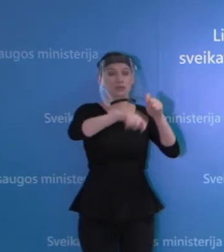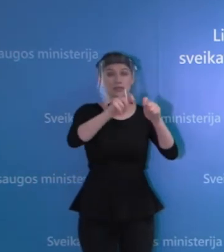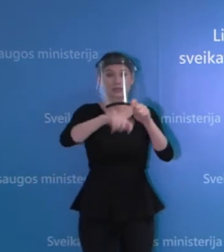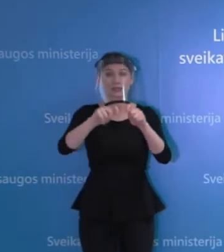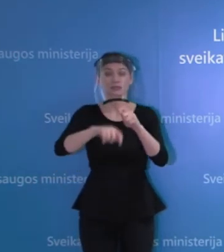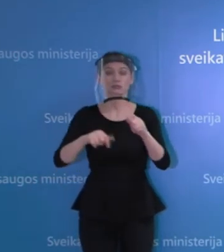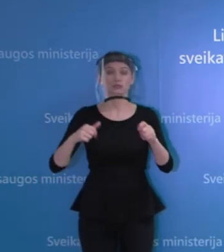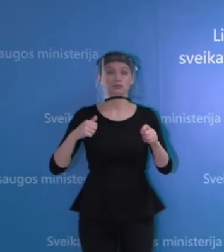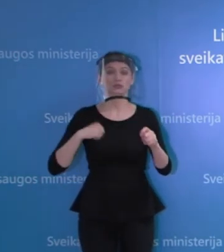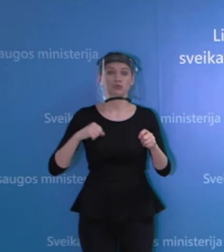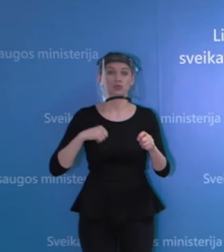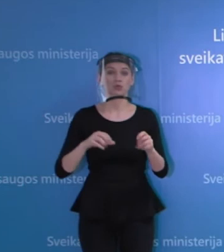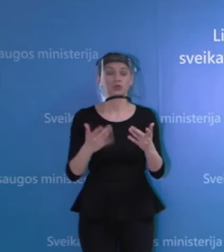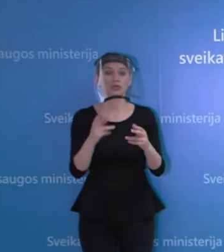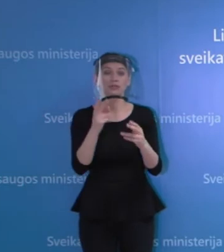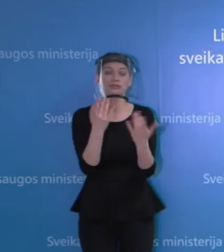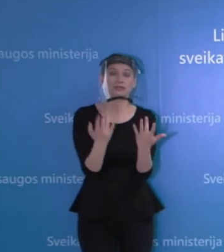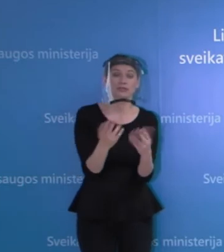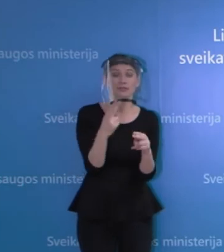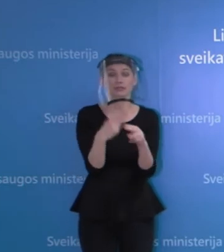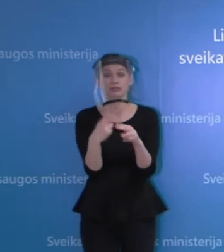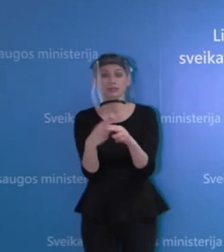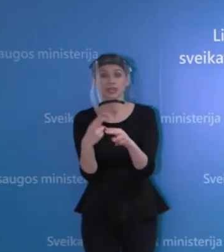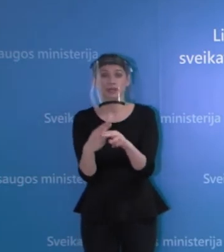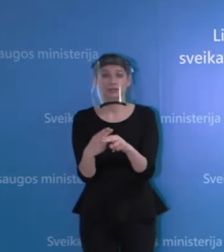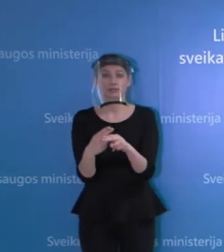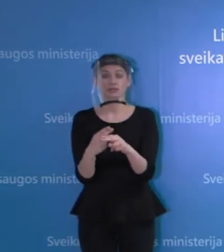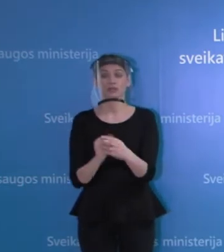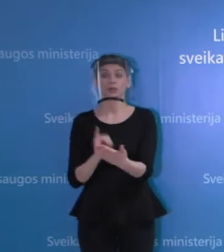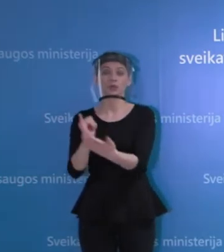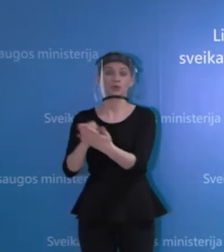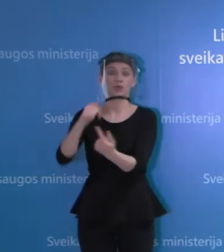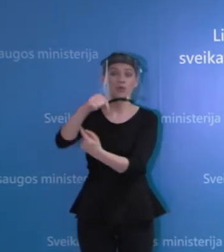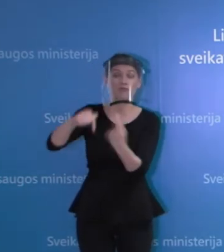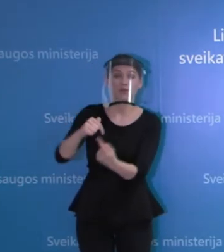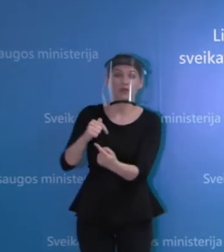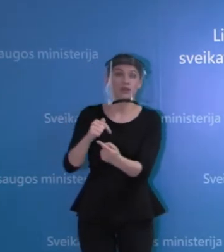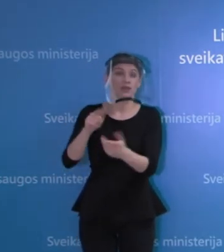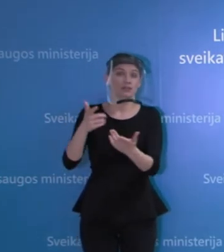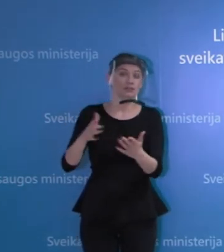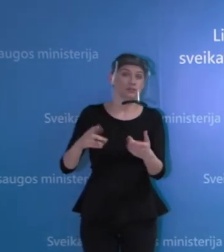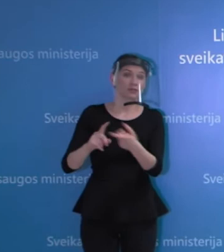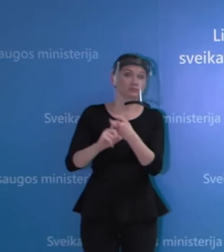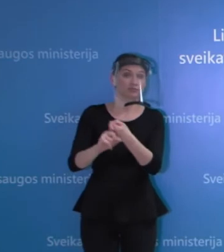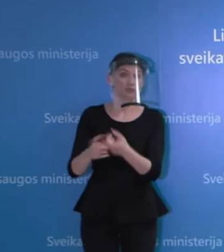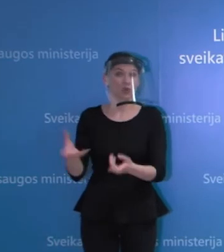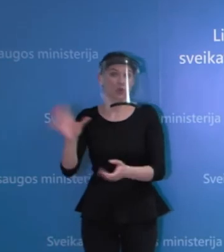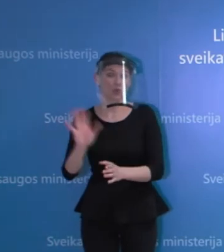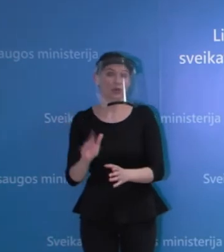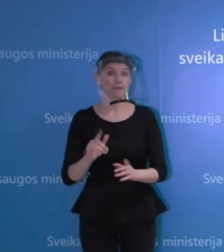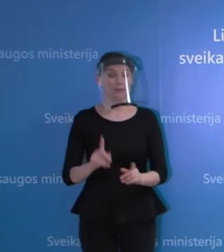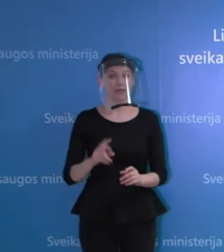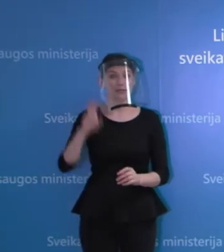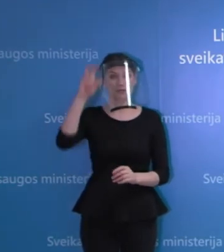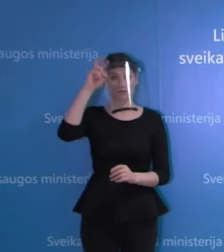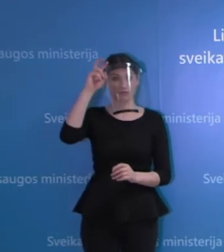vyksta, atlaisvinus vienas ar kitas veiklas, bet taip pat vyriausybė, na, jinai turi priiminėti sprendimus, kad verslai ten, kur